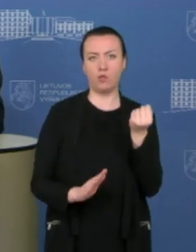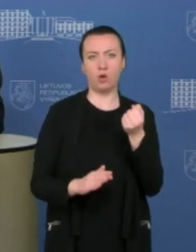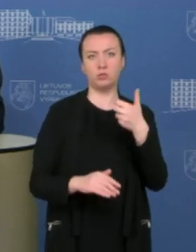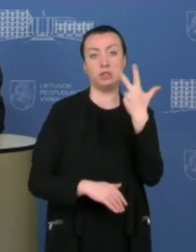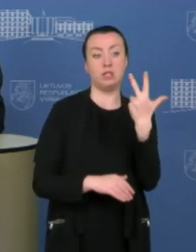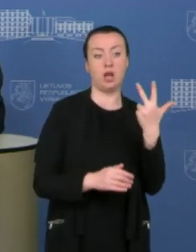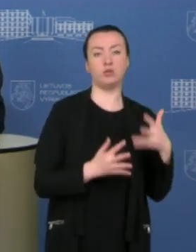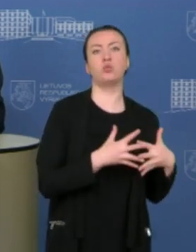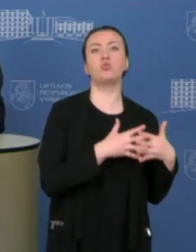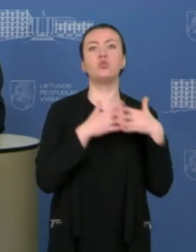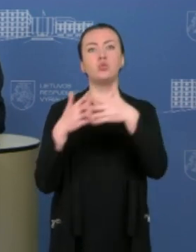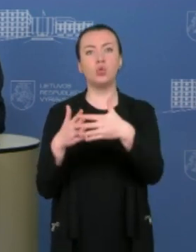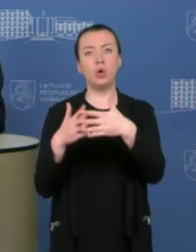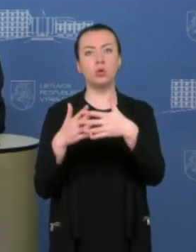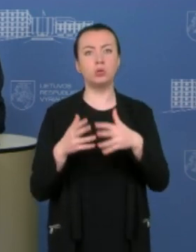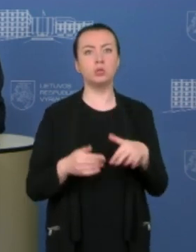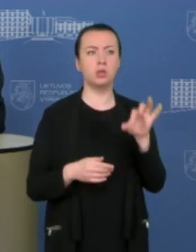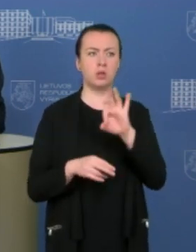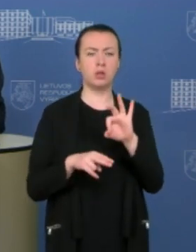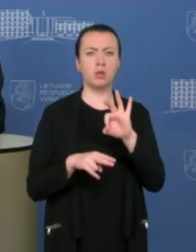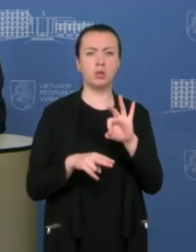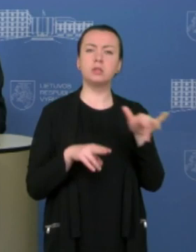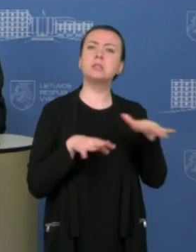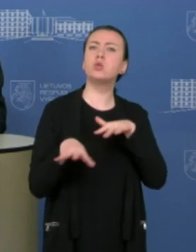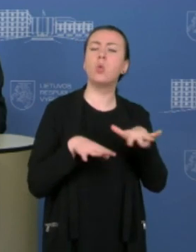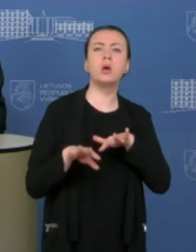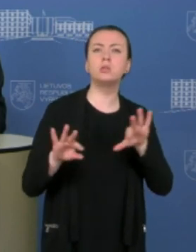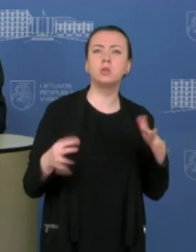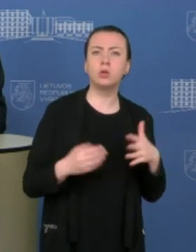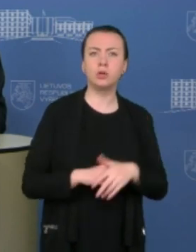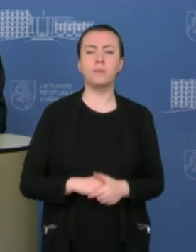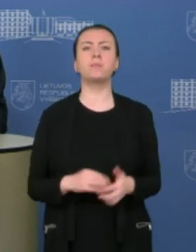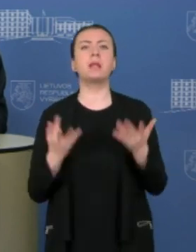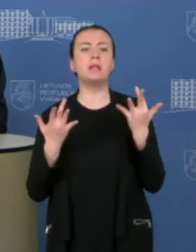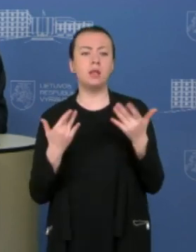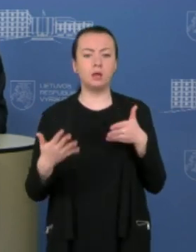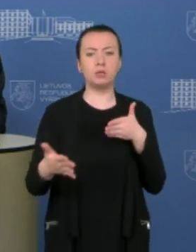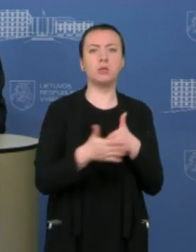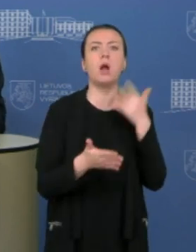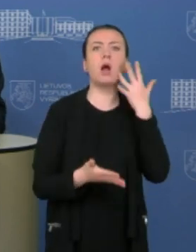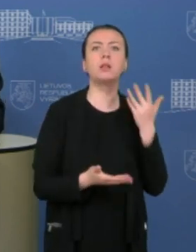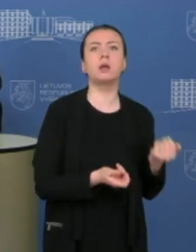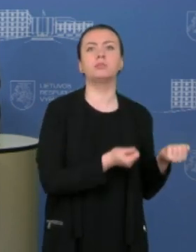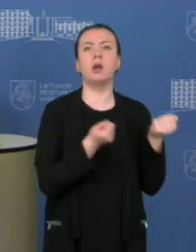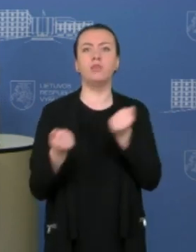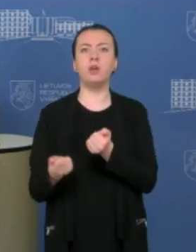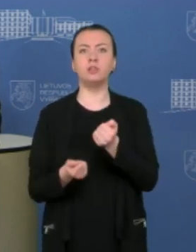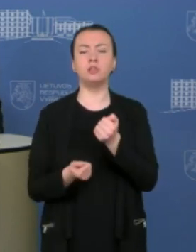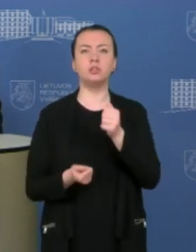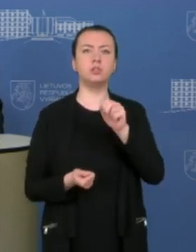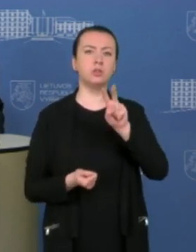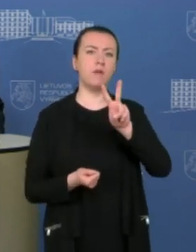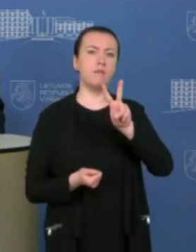vakcinų dėl tiekimo problemų Belgijoje. Tai kokia ten situacija, kiek užstrigo ir kada pasieks Lietuva? Ir kitas